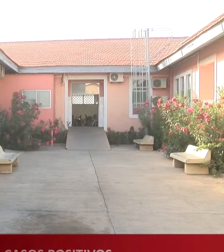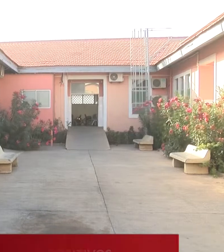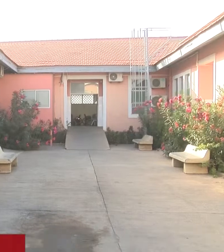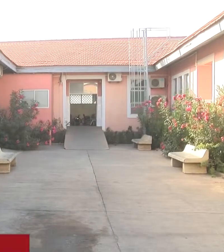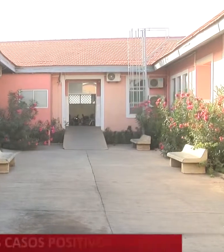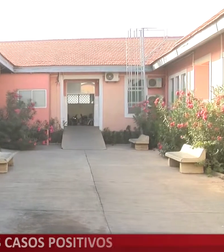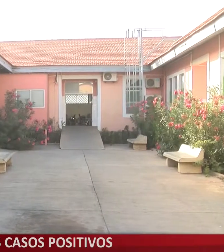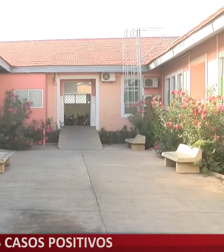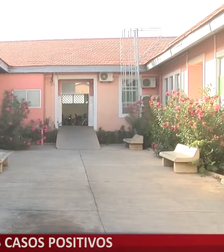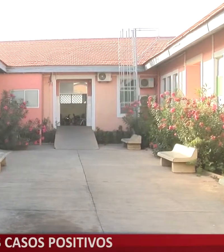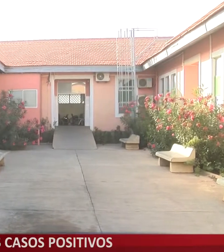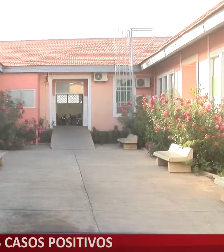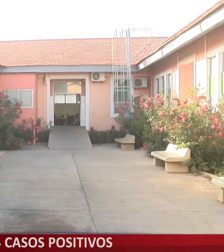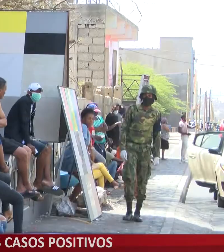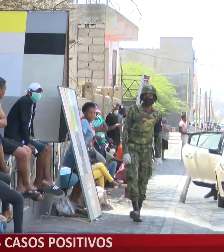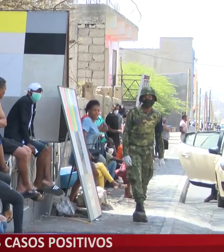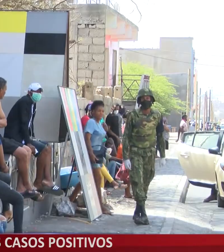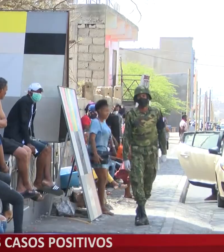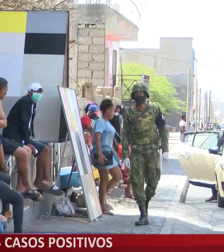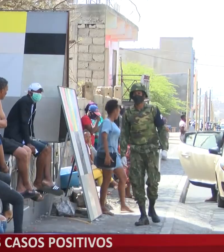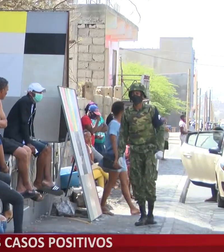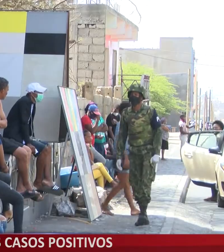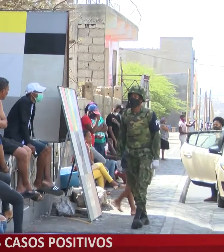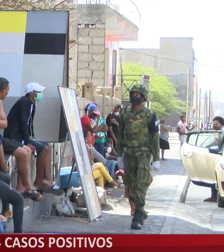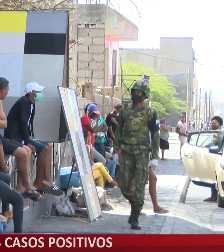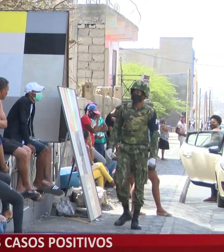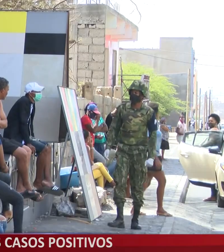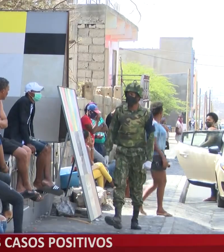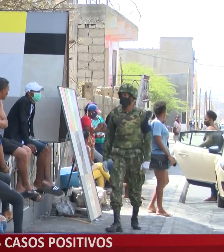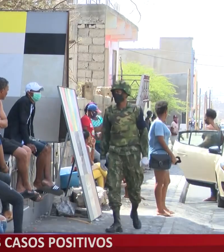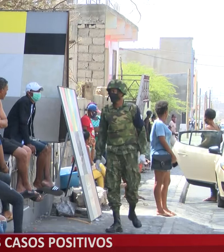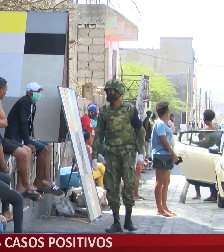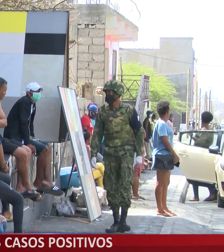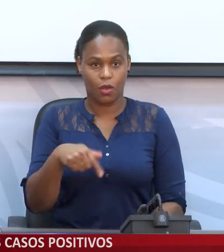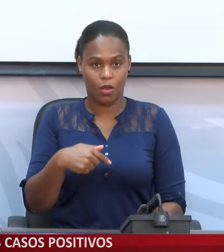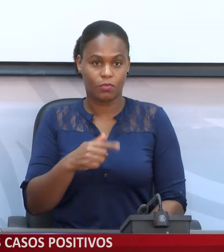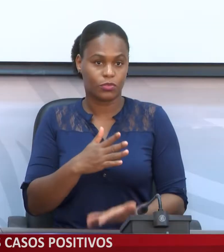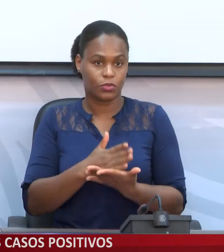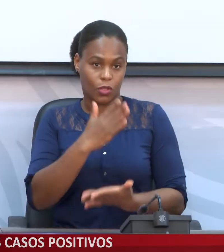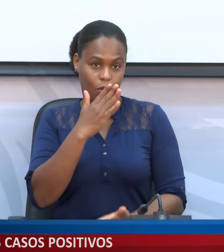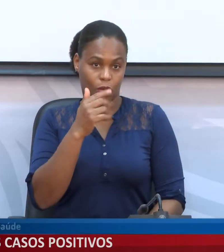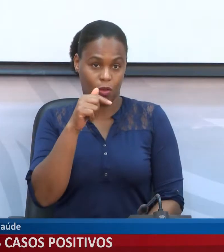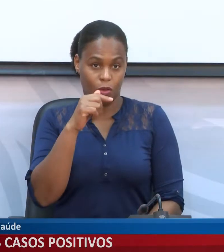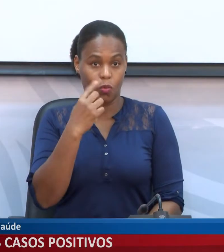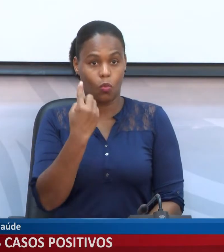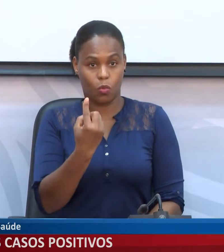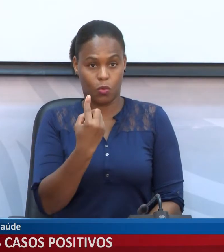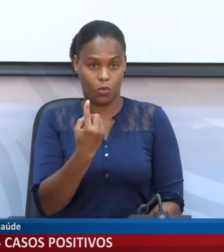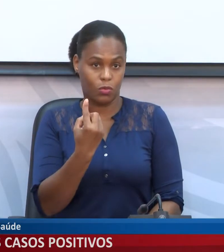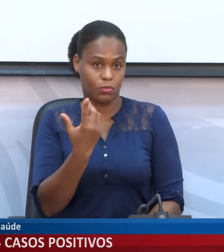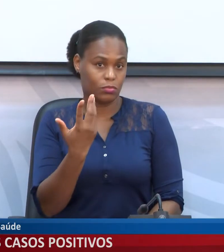registra um caso suspeito e 252 amostras pendentes. Só tivemos um caso